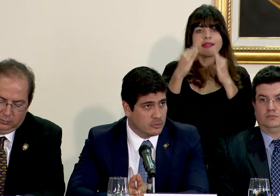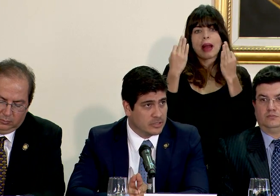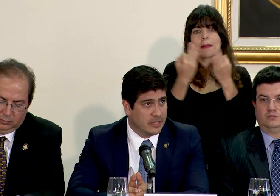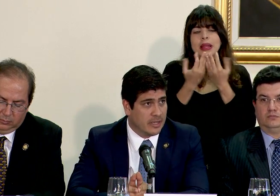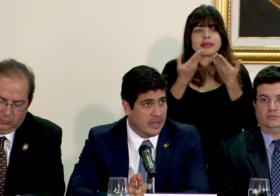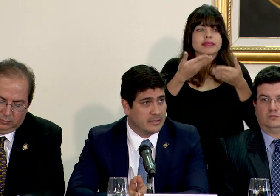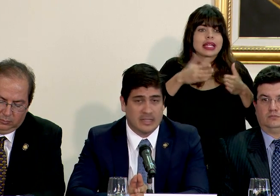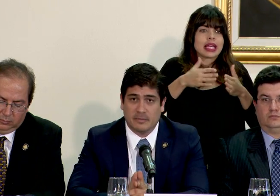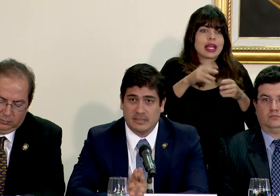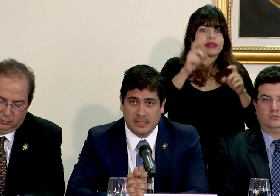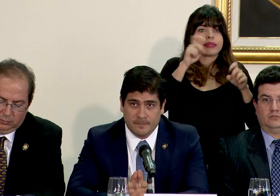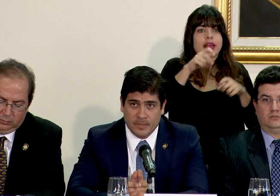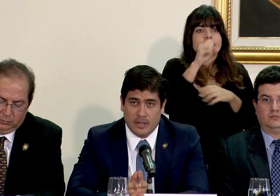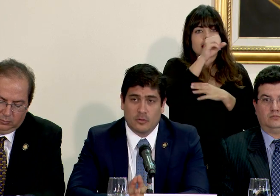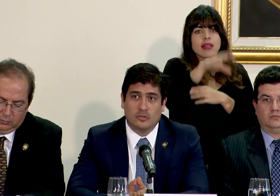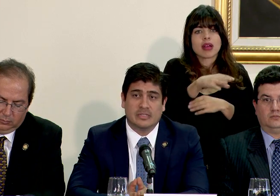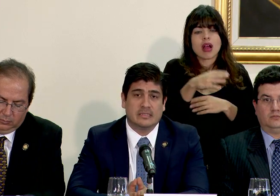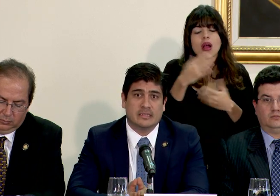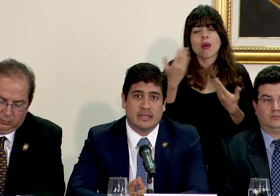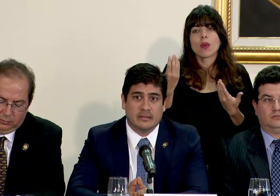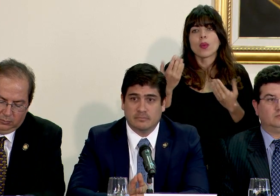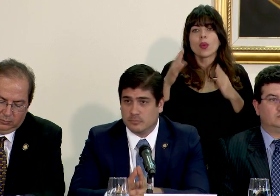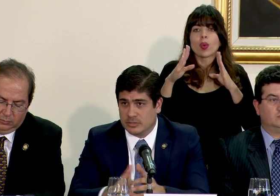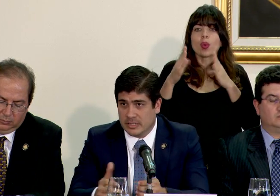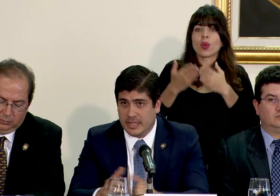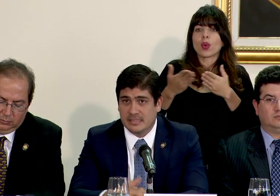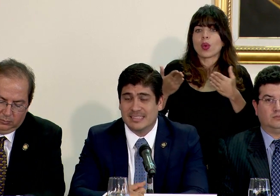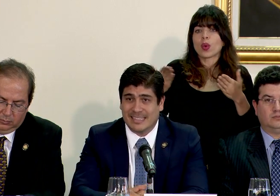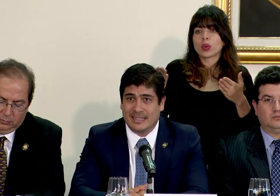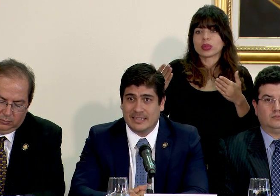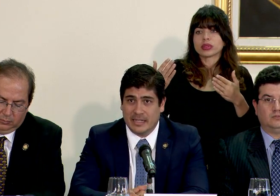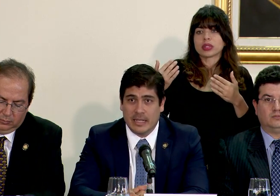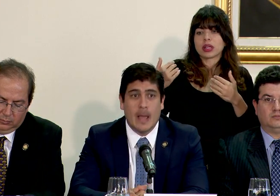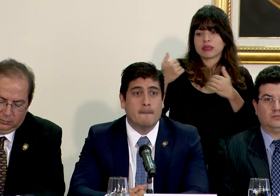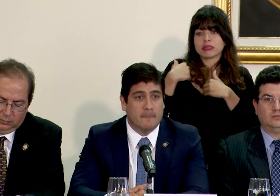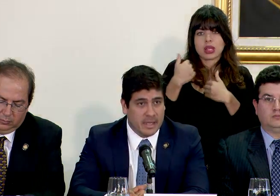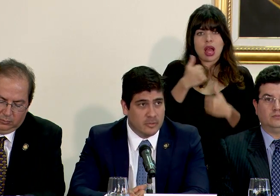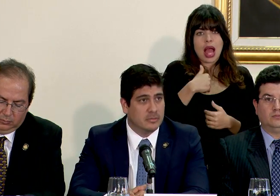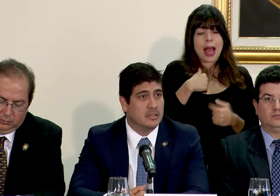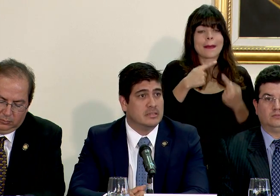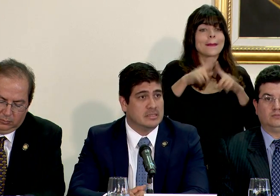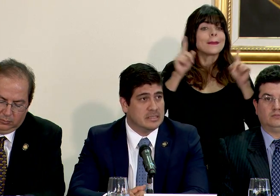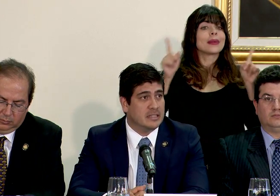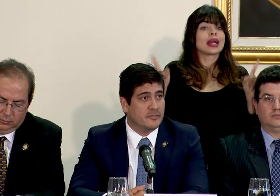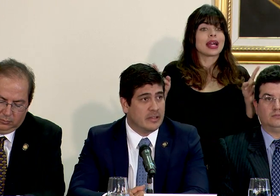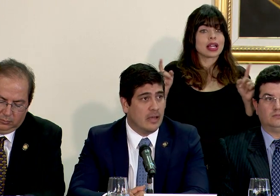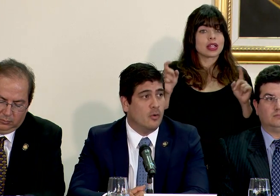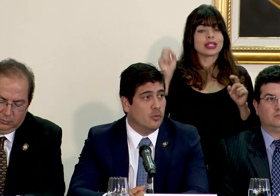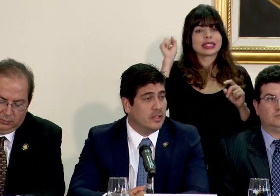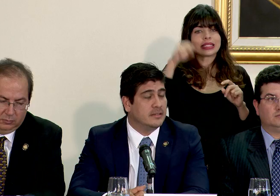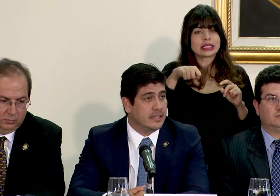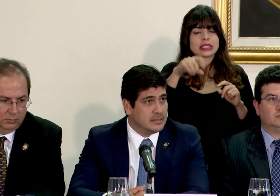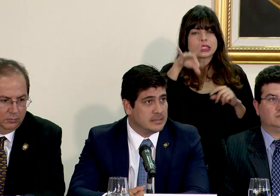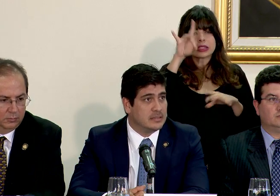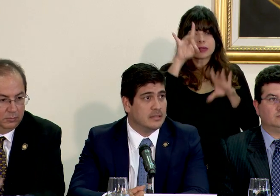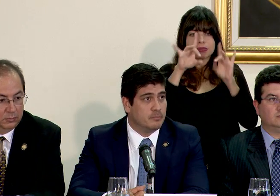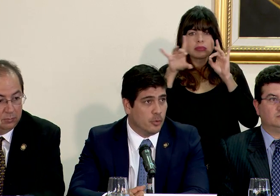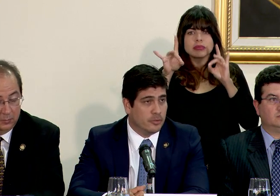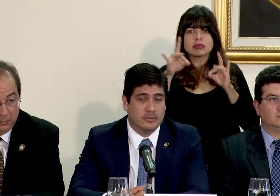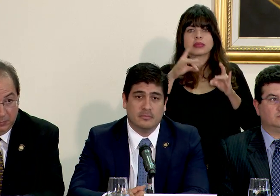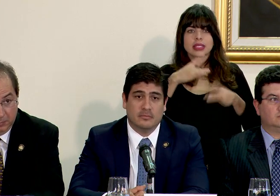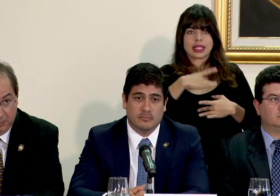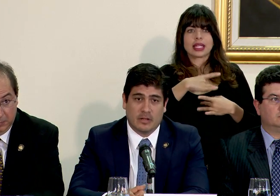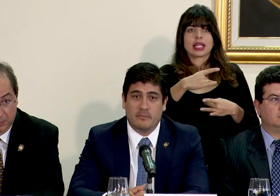hijos que dejar, llámese cosas que, pues, diligencias ya que tienen, pero sí se ha identificado un interés